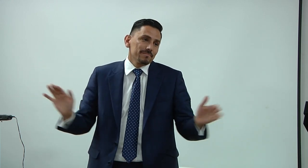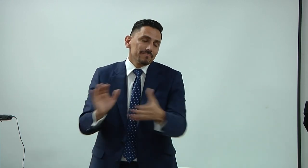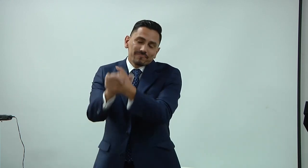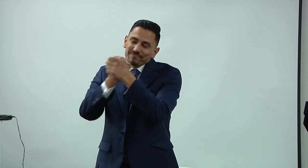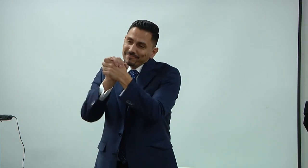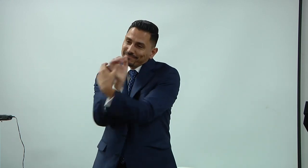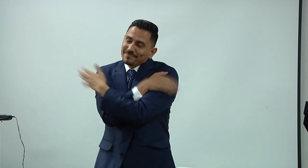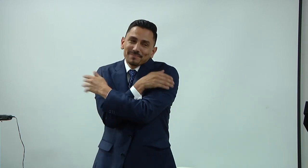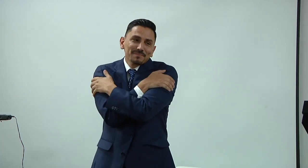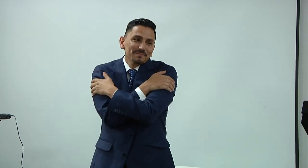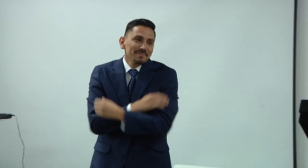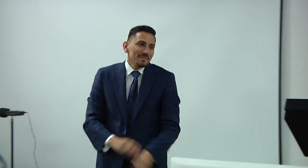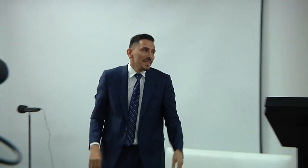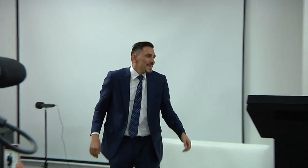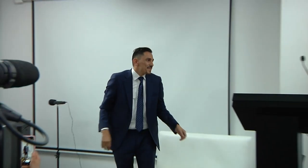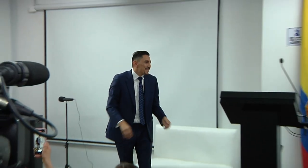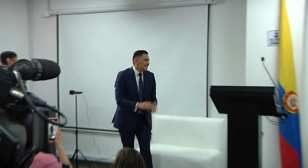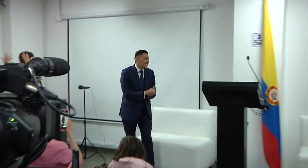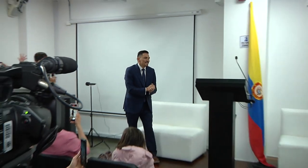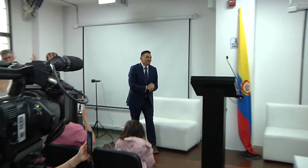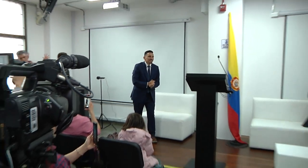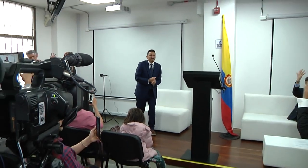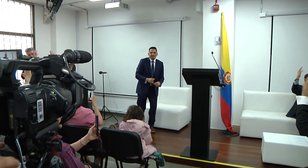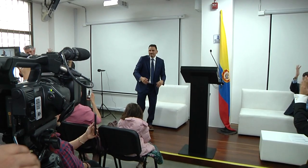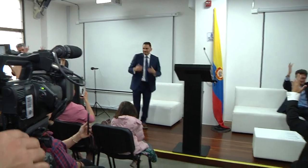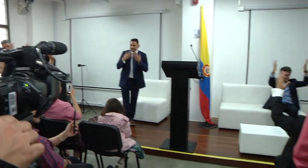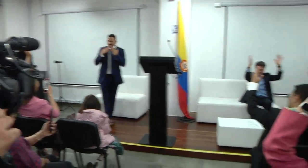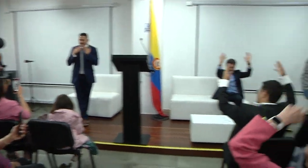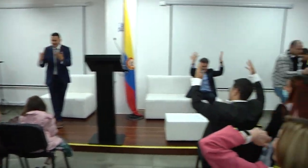Fin. Muchas gracias a todos.